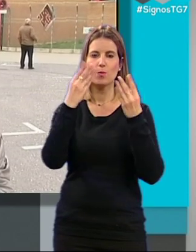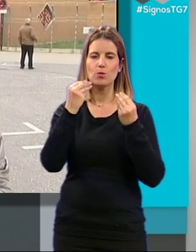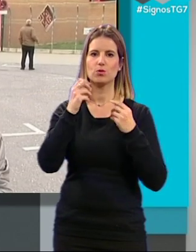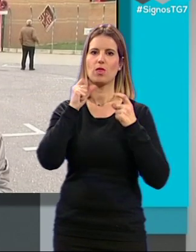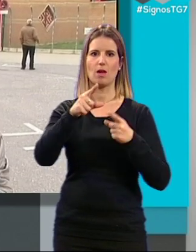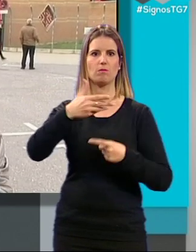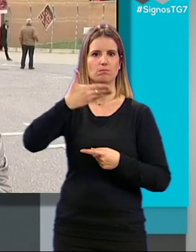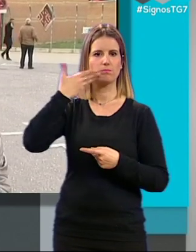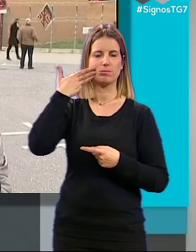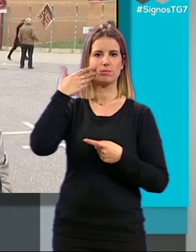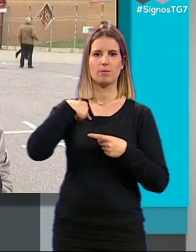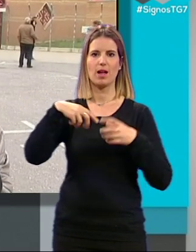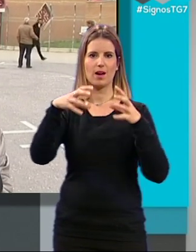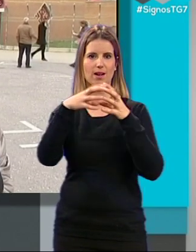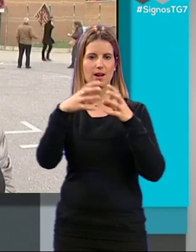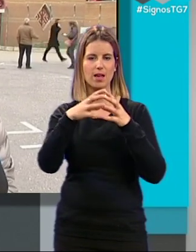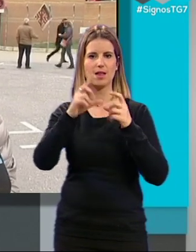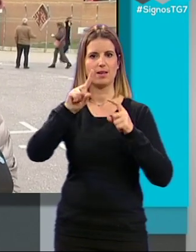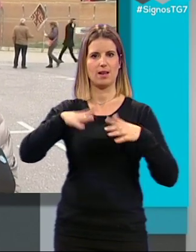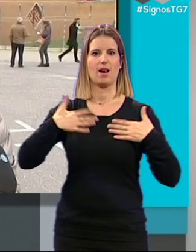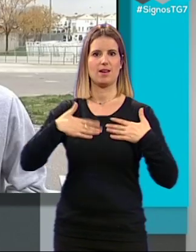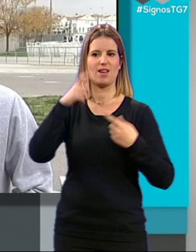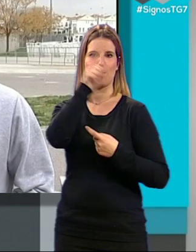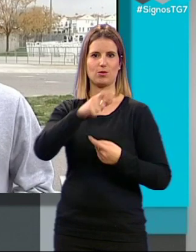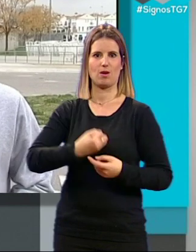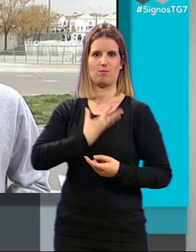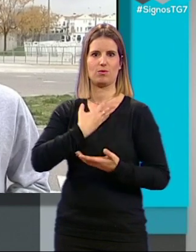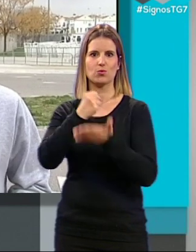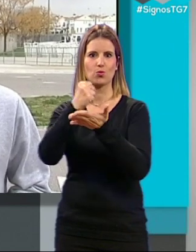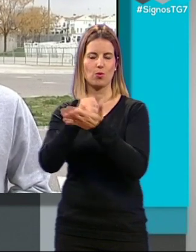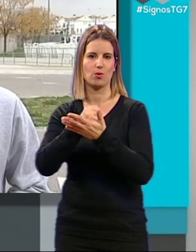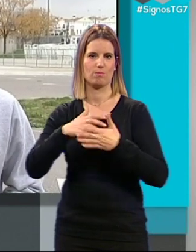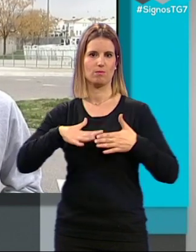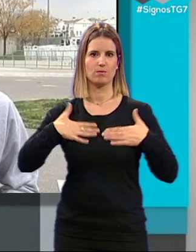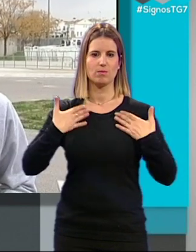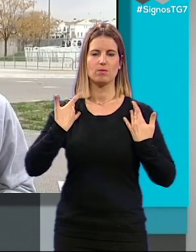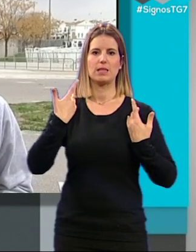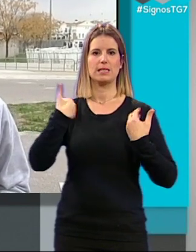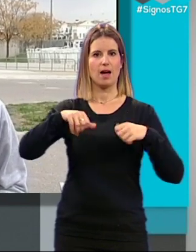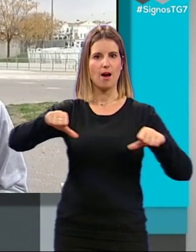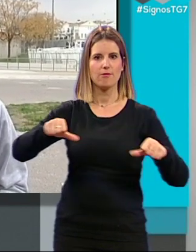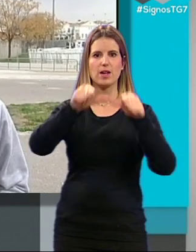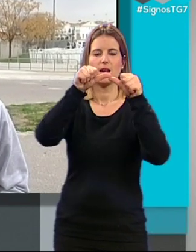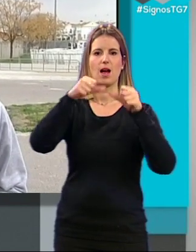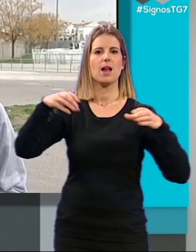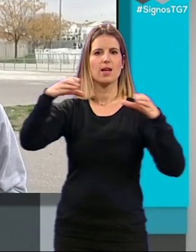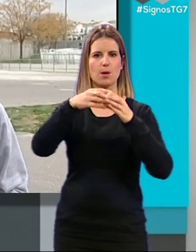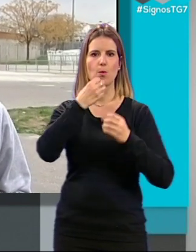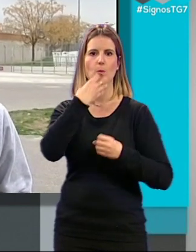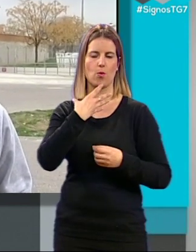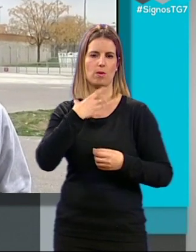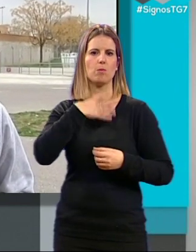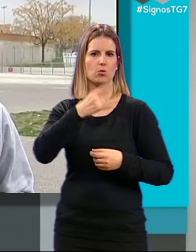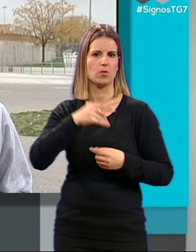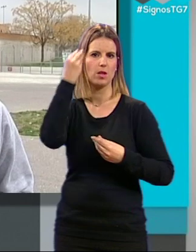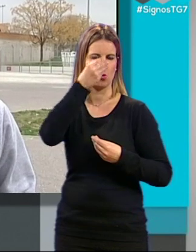da mucho prestigio a la ciudad luego da mucha alegría a los aficionados Ahora jugar una final el equipo está muy bien y yo creo que posibilidades tiene de